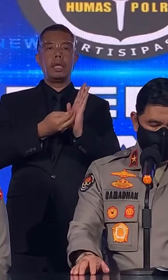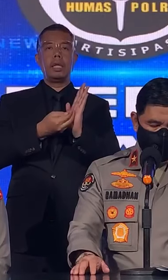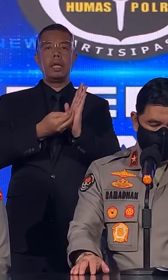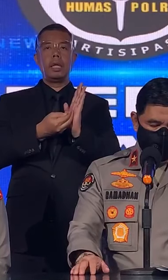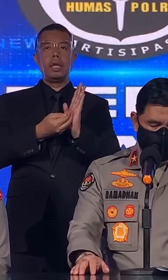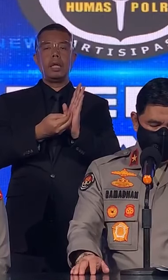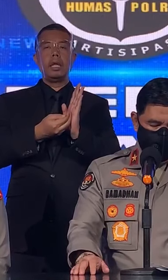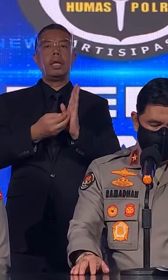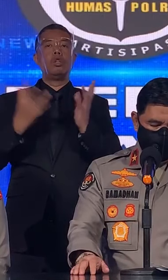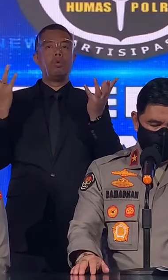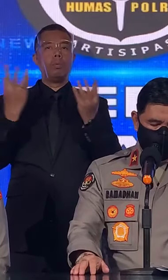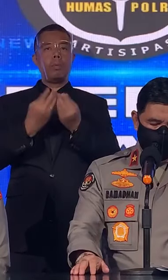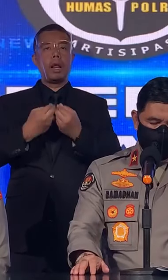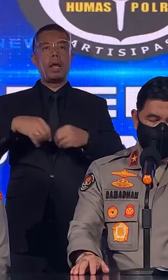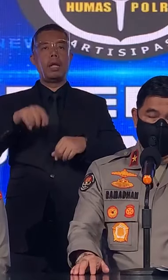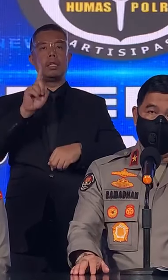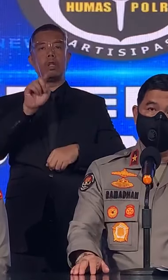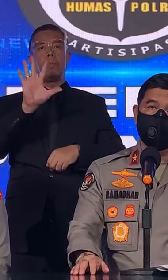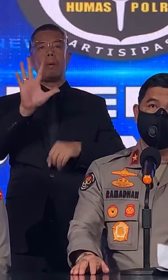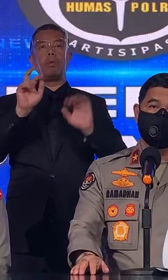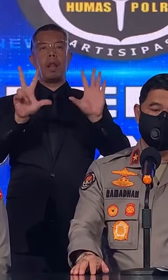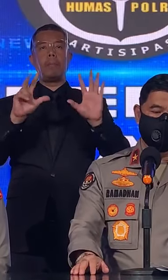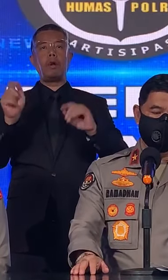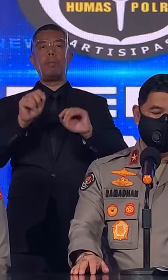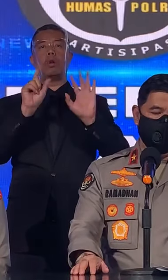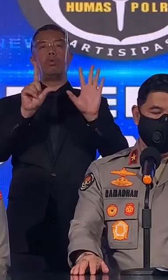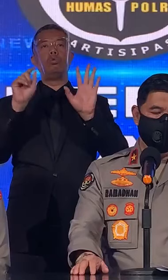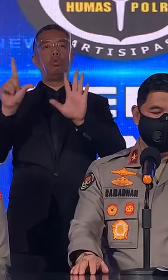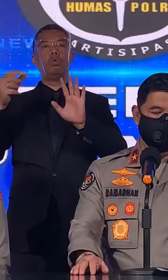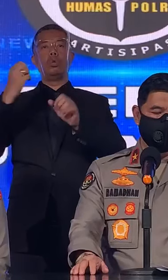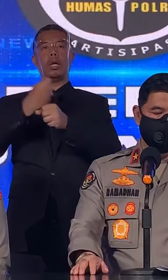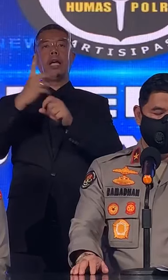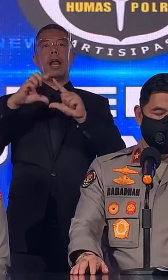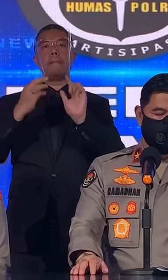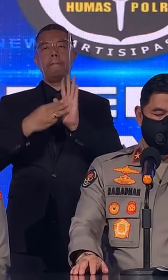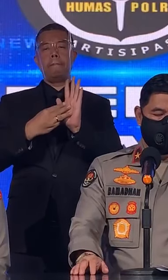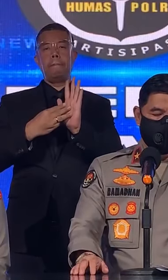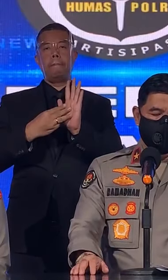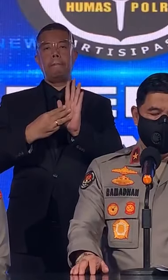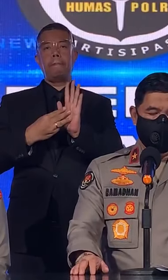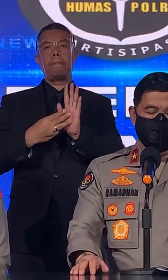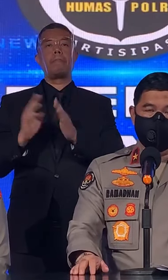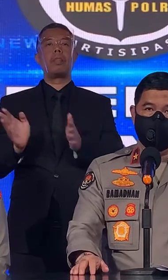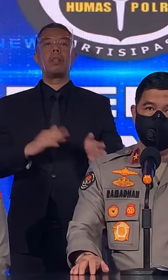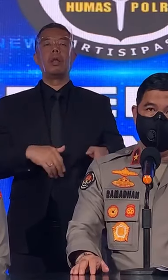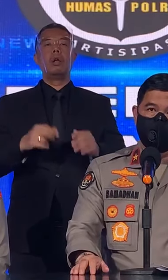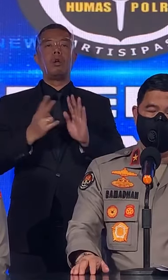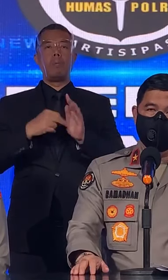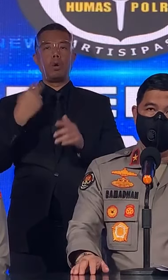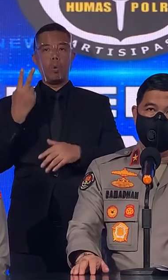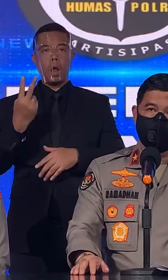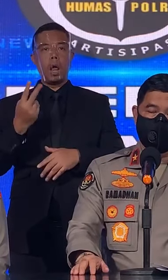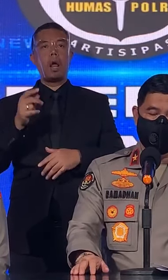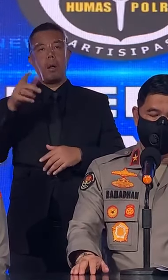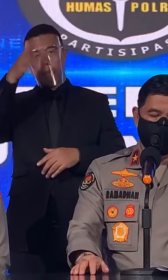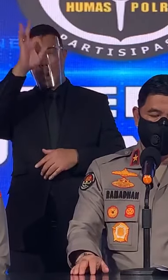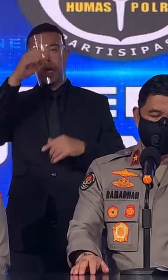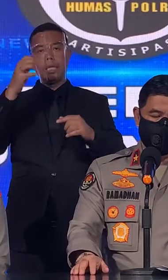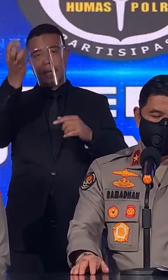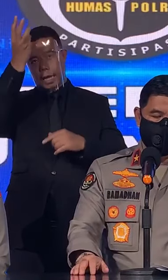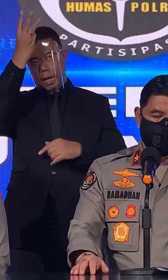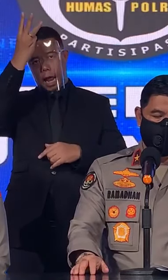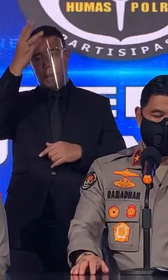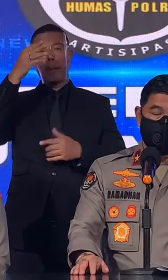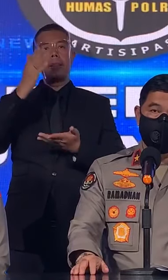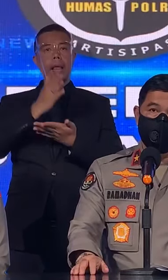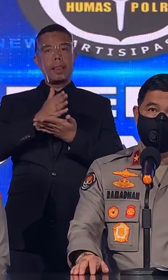seberat 158,77 gram. Kemudian yang kedua, Polda Kalteng,